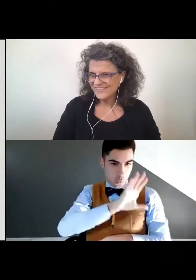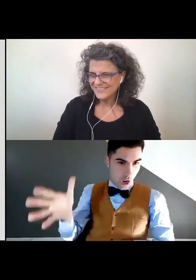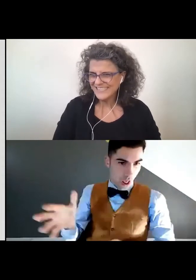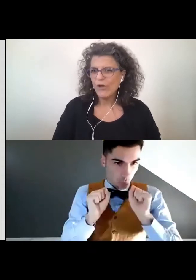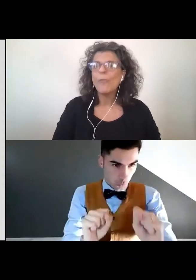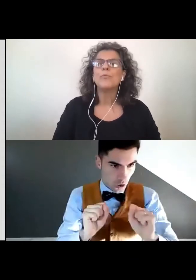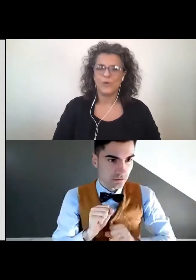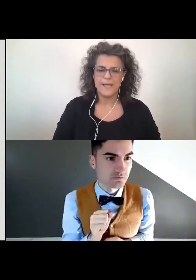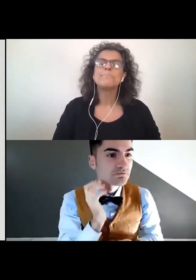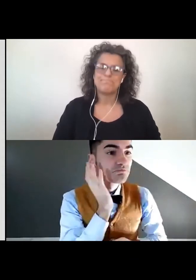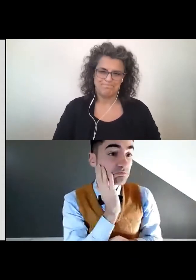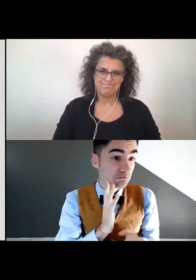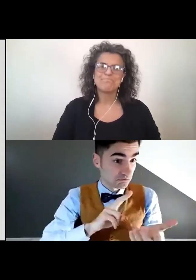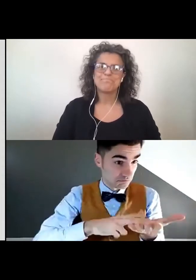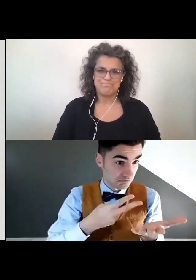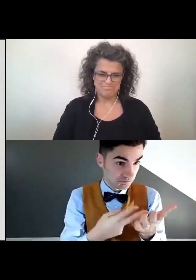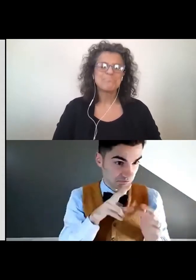vero? Oppure?